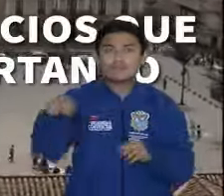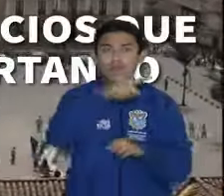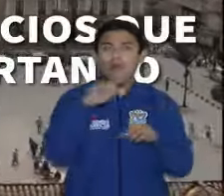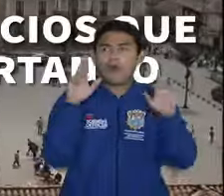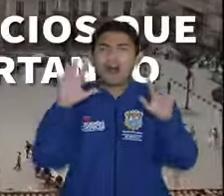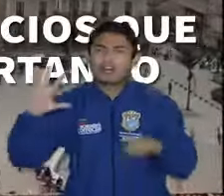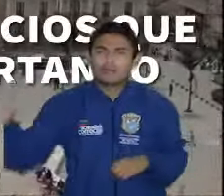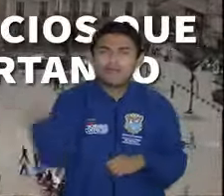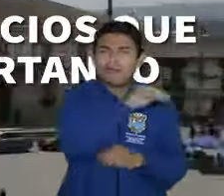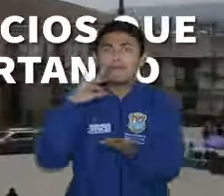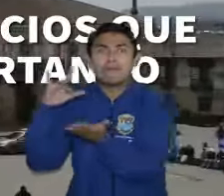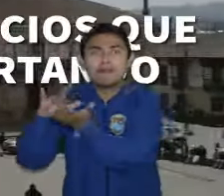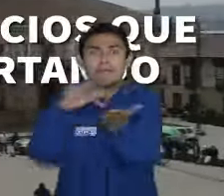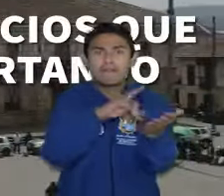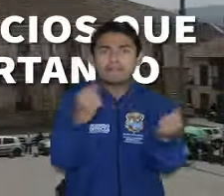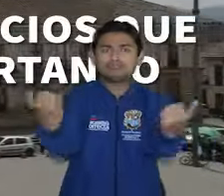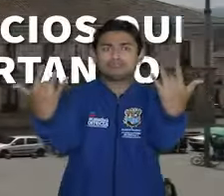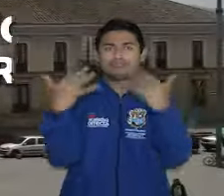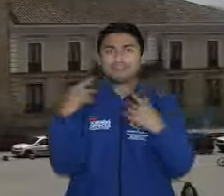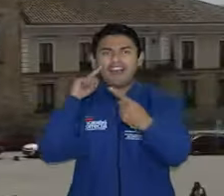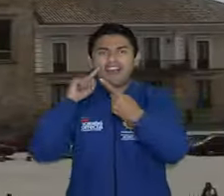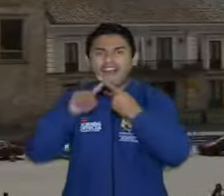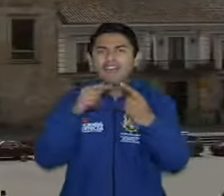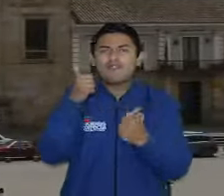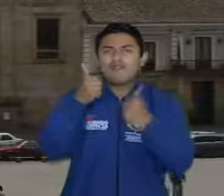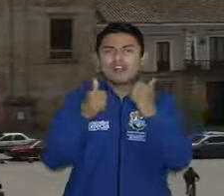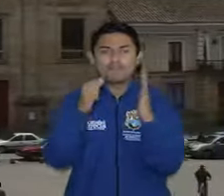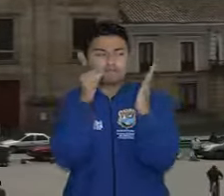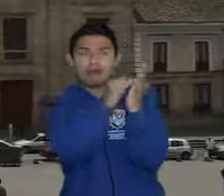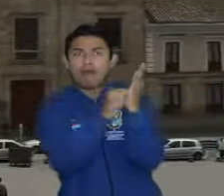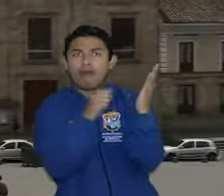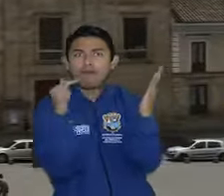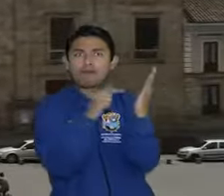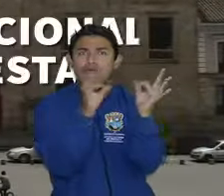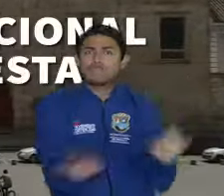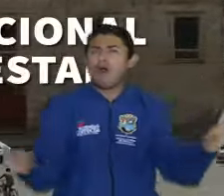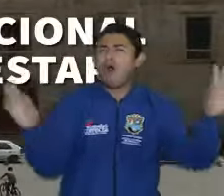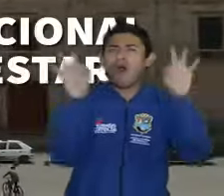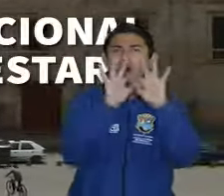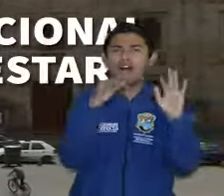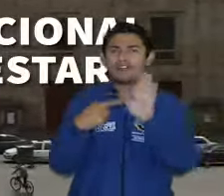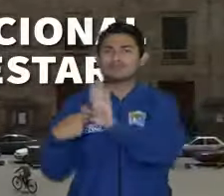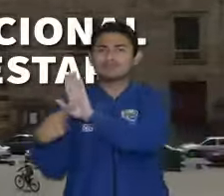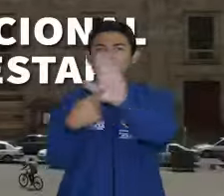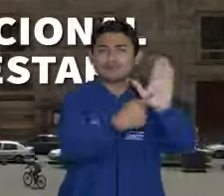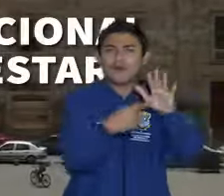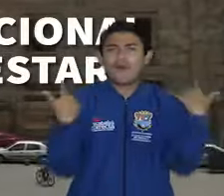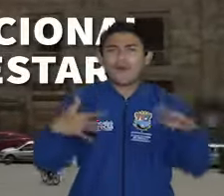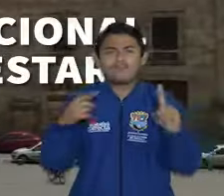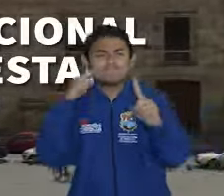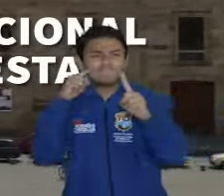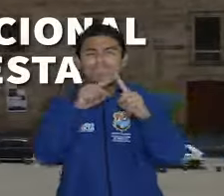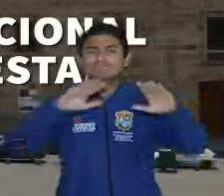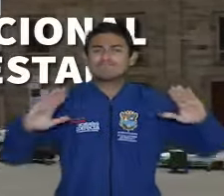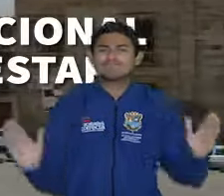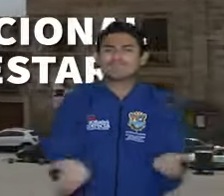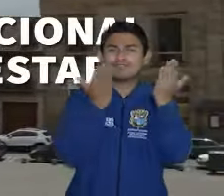estarán ofertando. Los esperamos para que puedan conocer de primera mano la oferta institucional y todos los programas que tiene la administración municipal